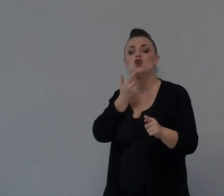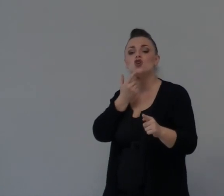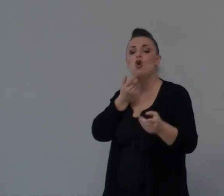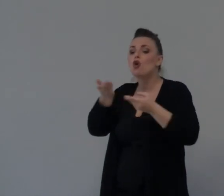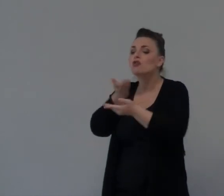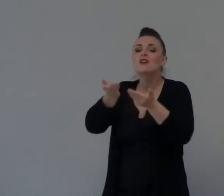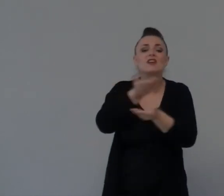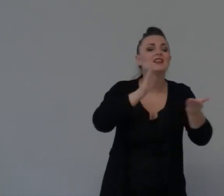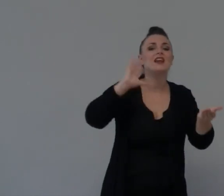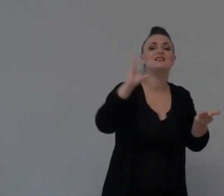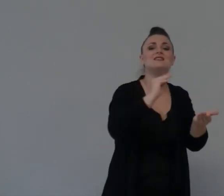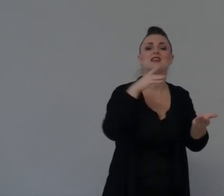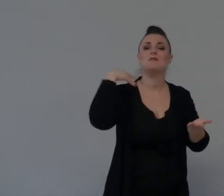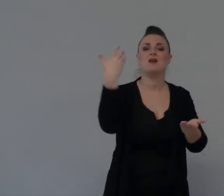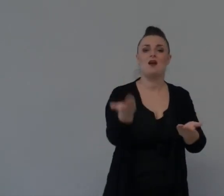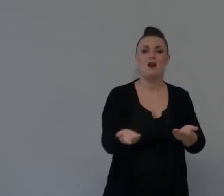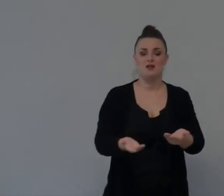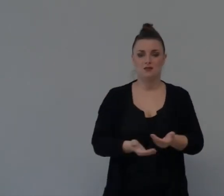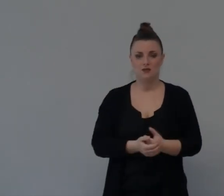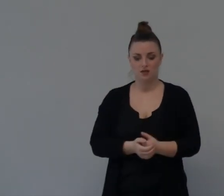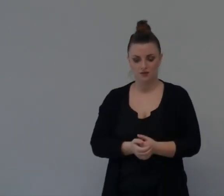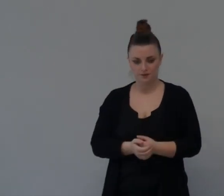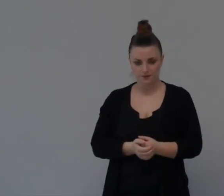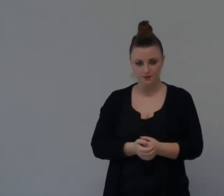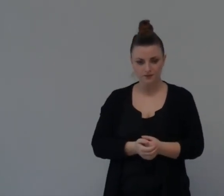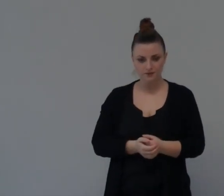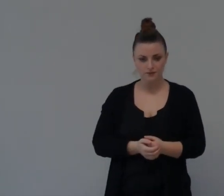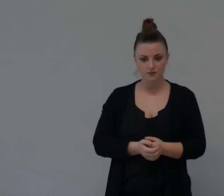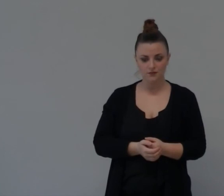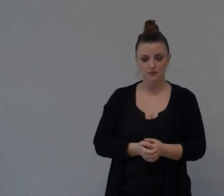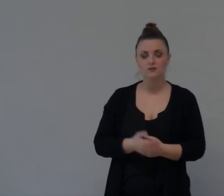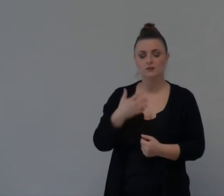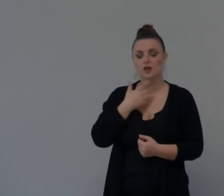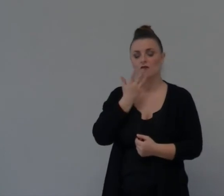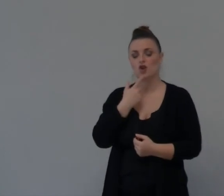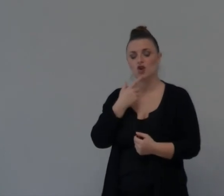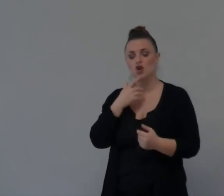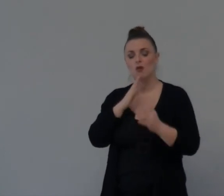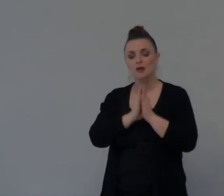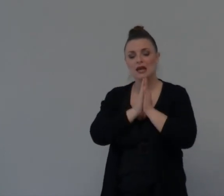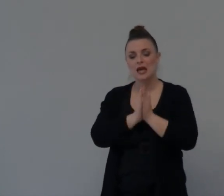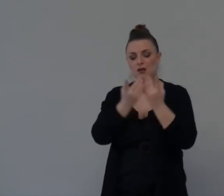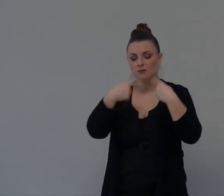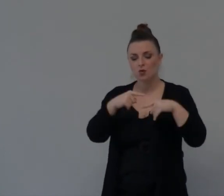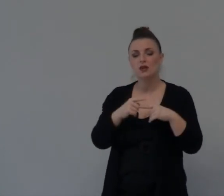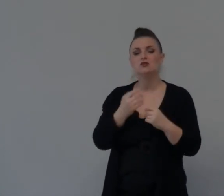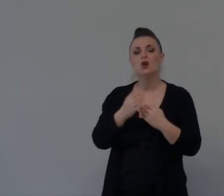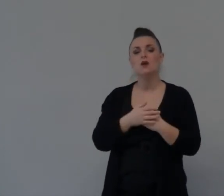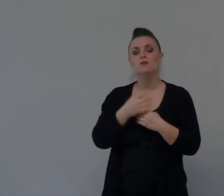Degli Altri Ti Prometo Signore Che Pregherò Su Questo E Chiederò Agli Altri Pregar